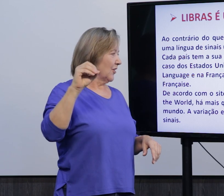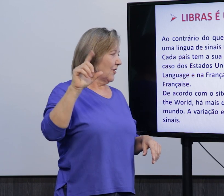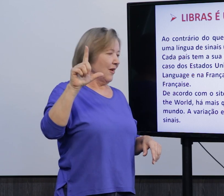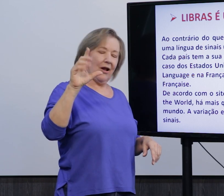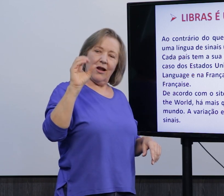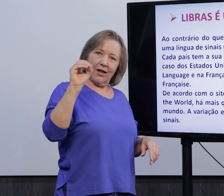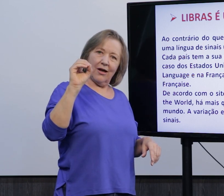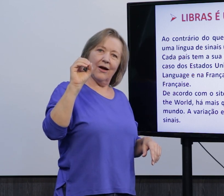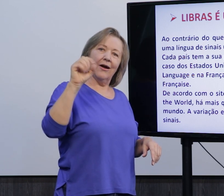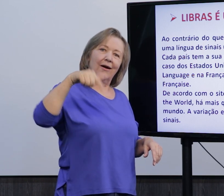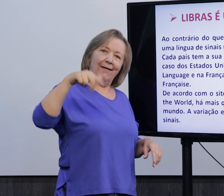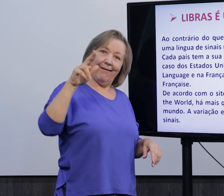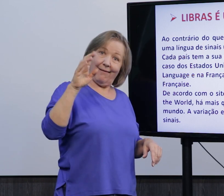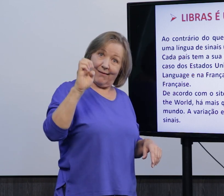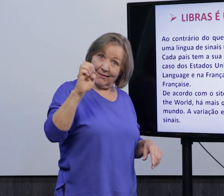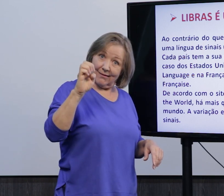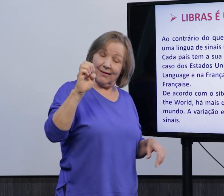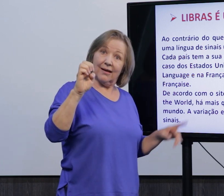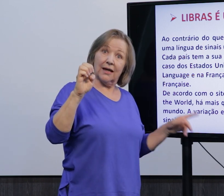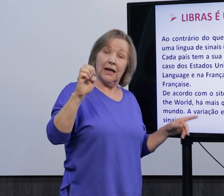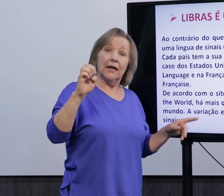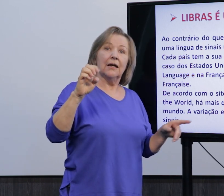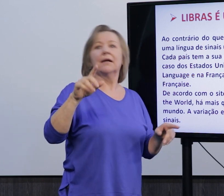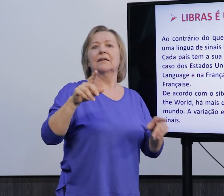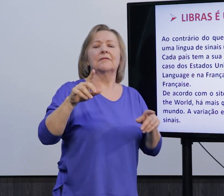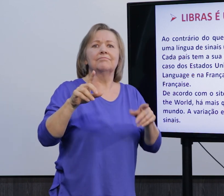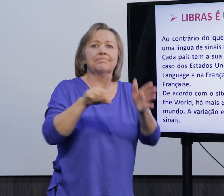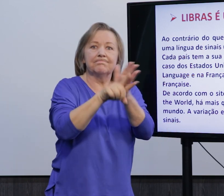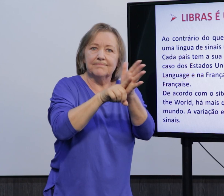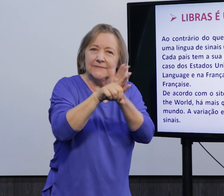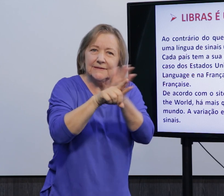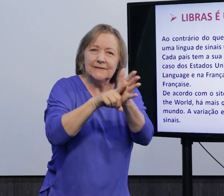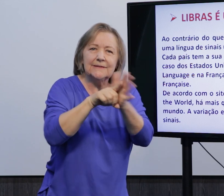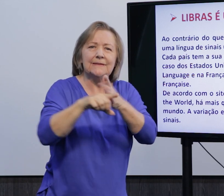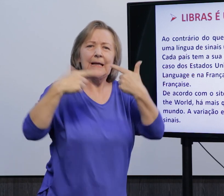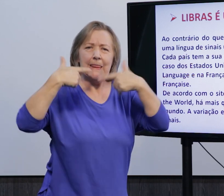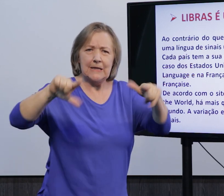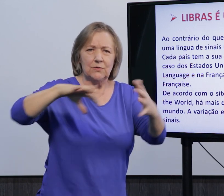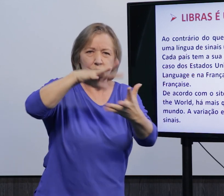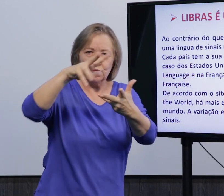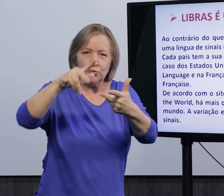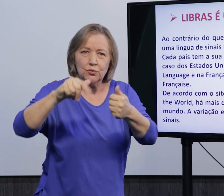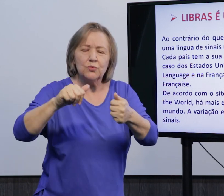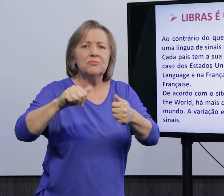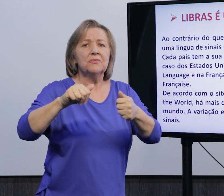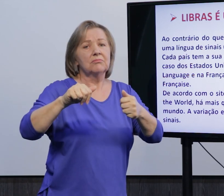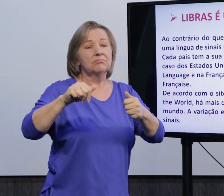Né, segundo o site da Etnologue, né, umas pesquisas que eles fizeram, né, existem aí